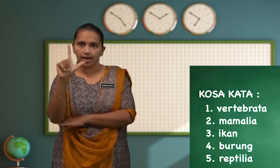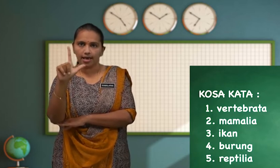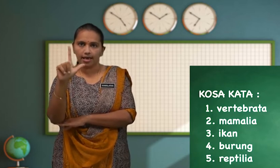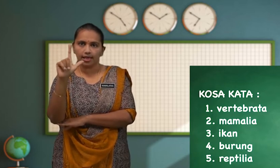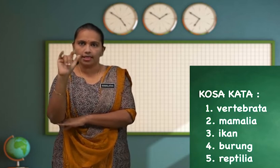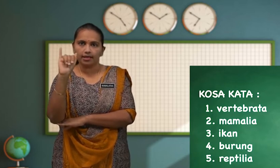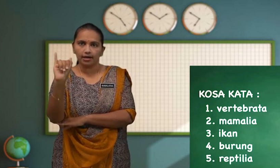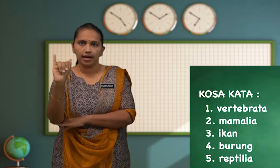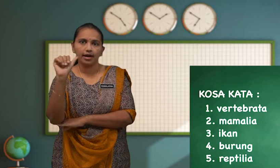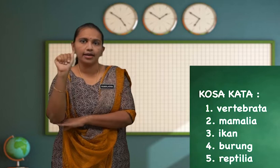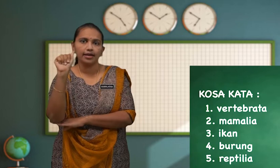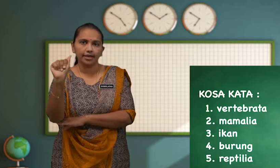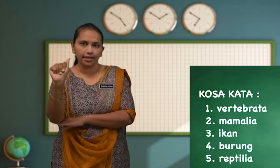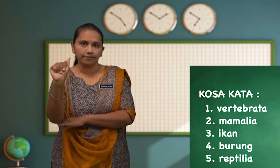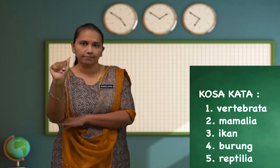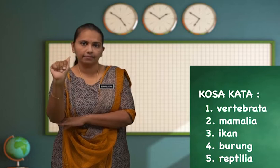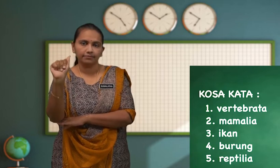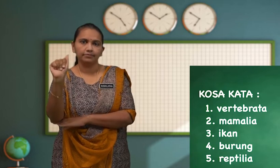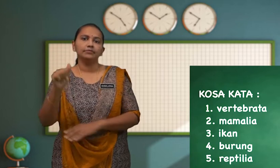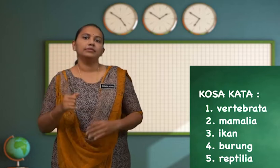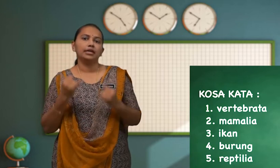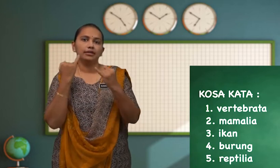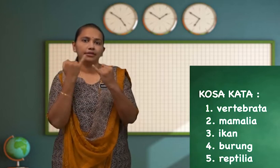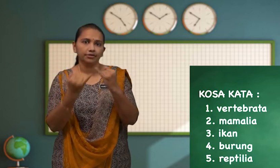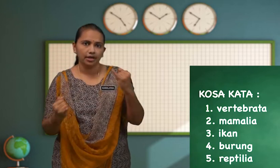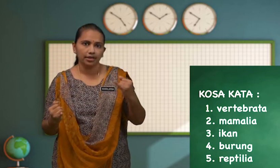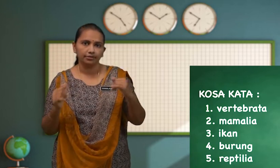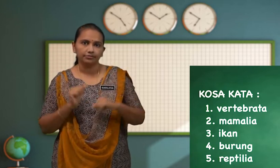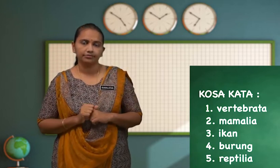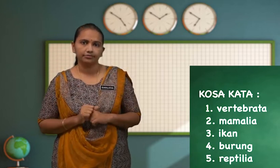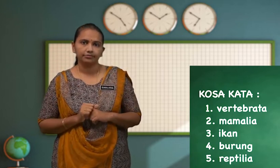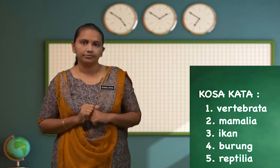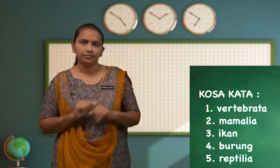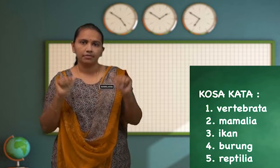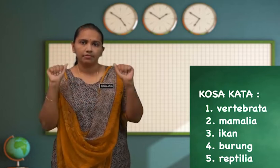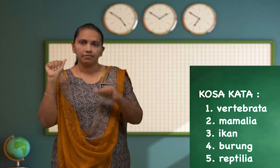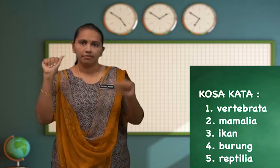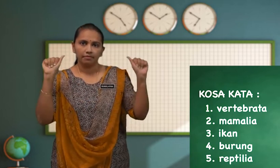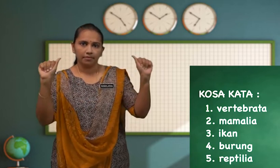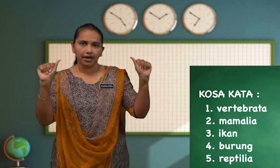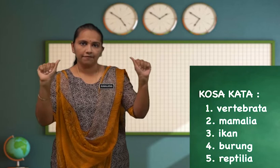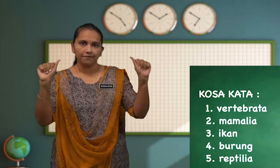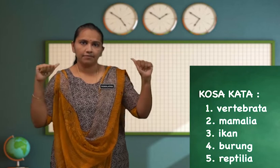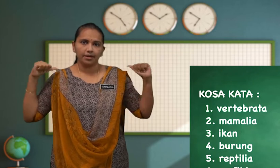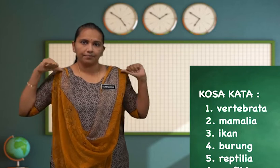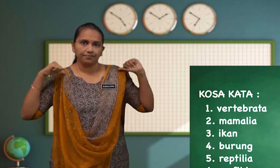-L-I-A Dan yang terakhir Amphibia